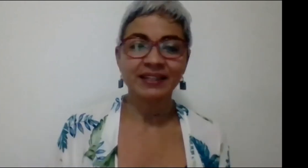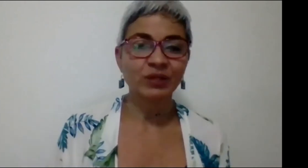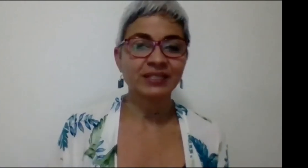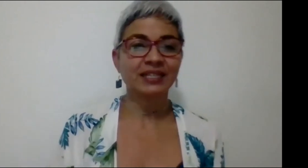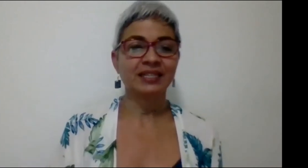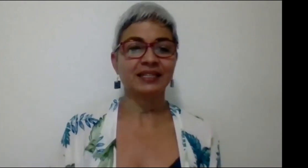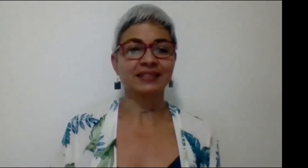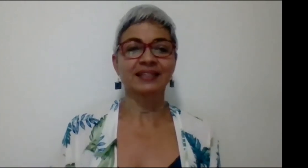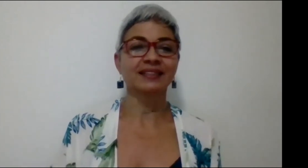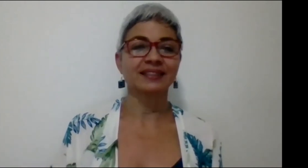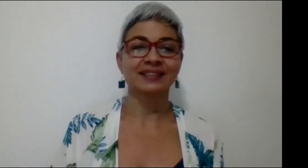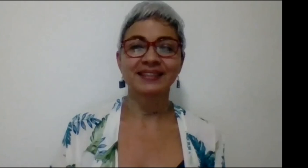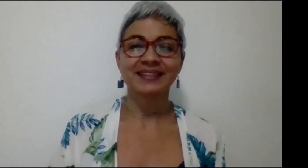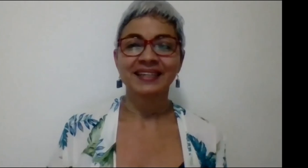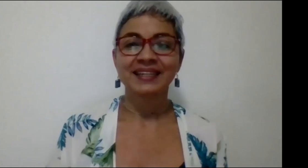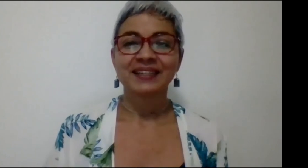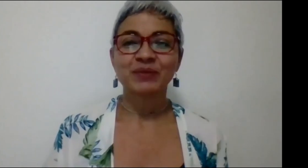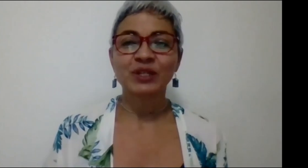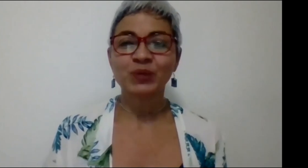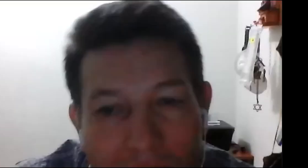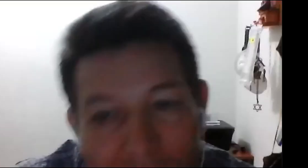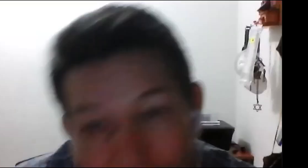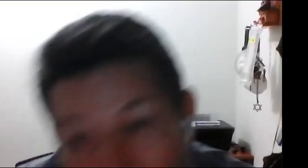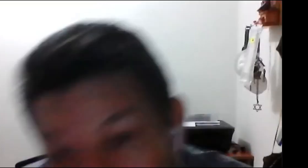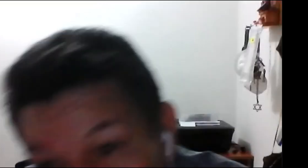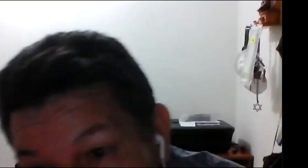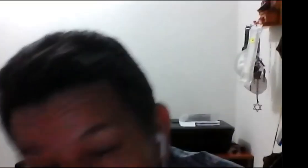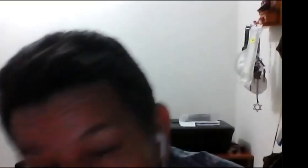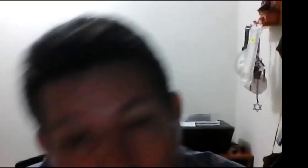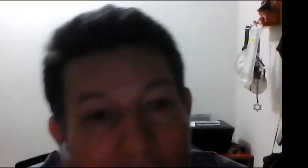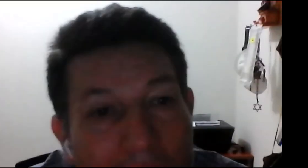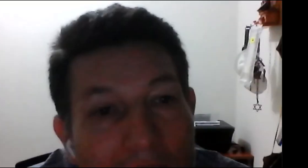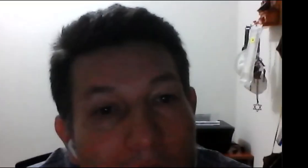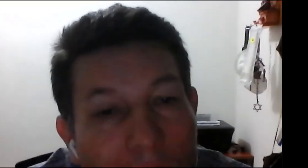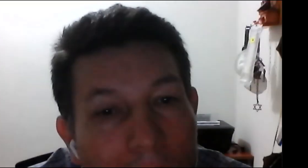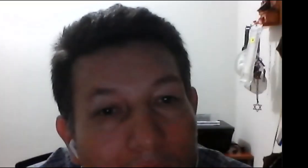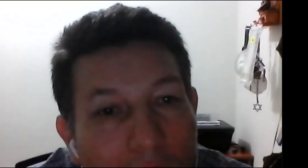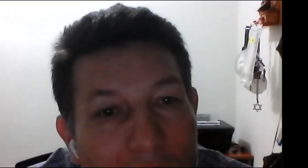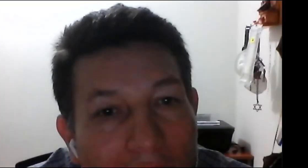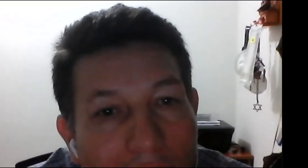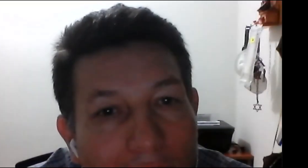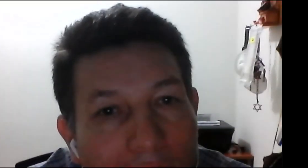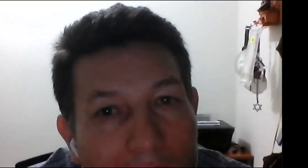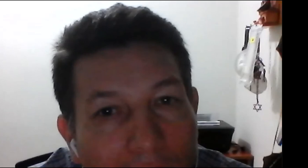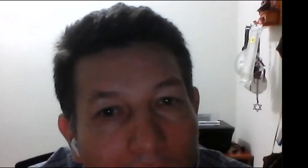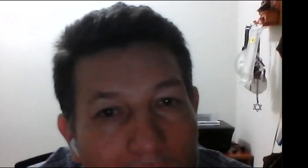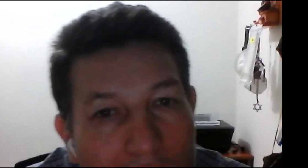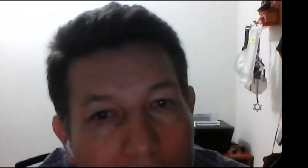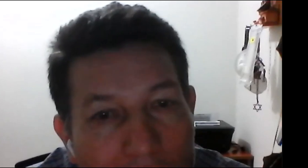de lengua de señas. Bueno, por ahí aparecieron algunos. Alejandro. Voy a leerle la